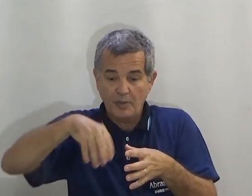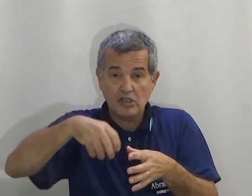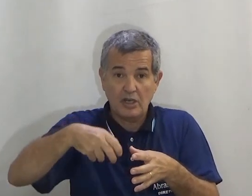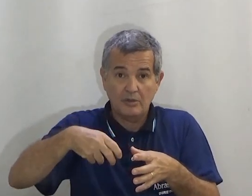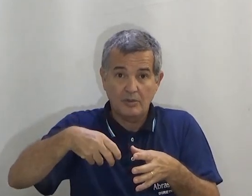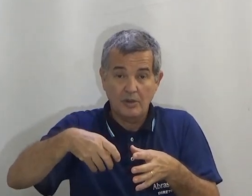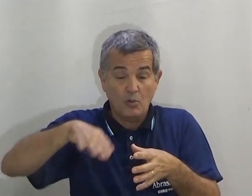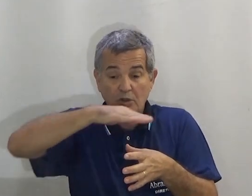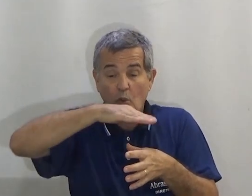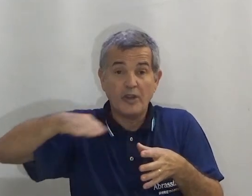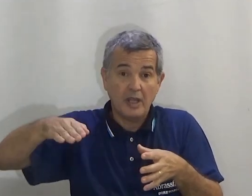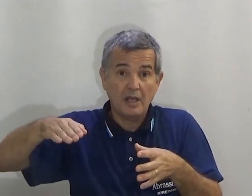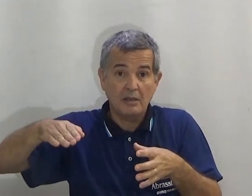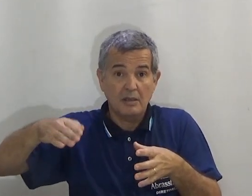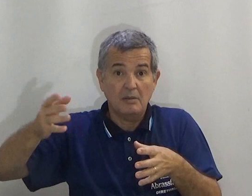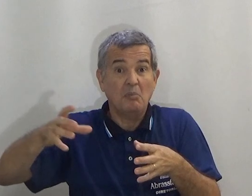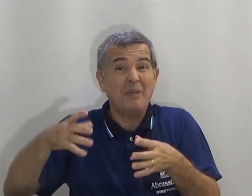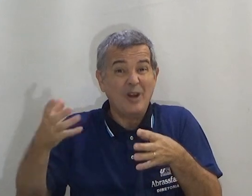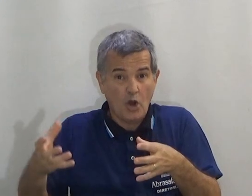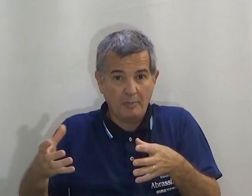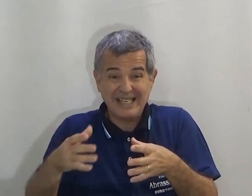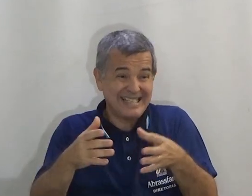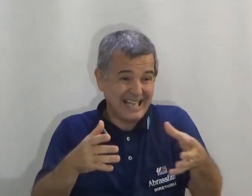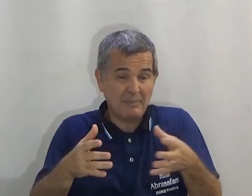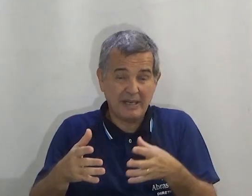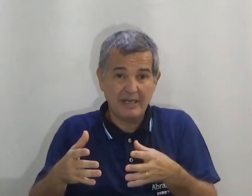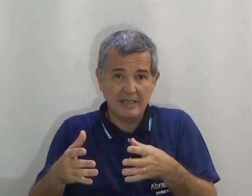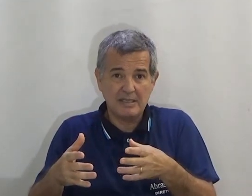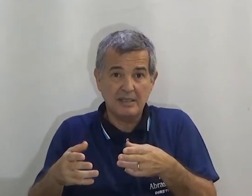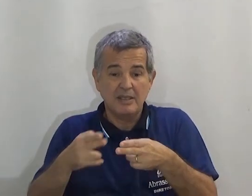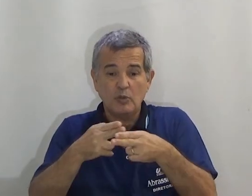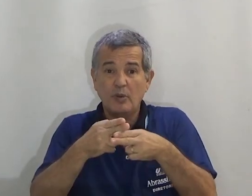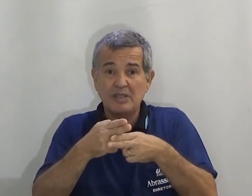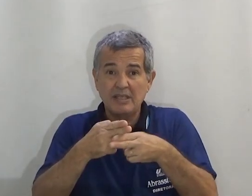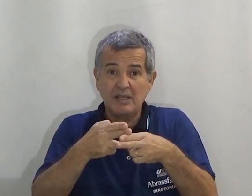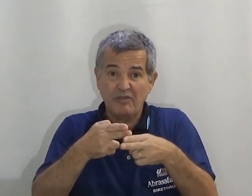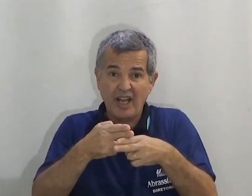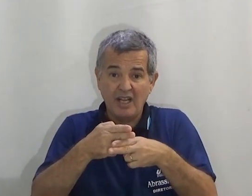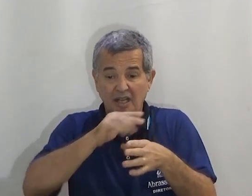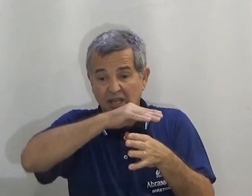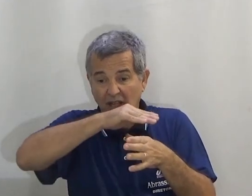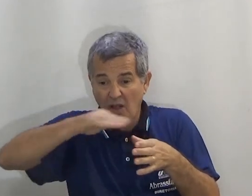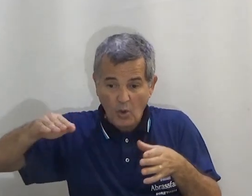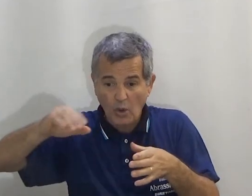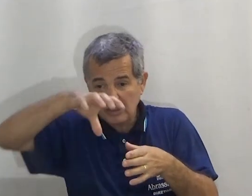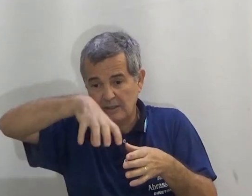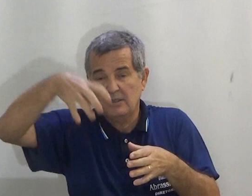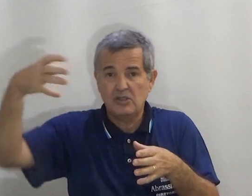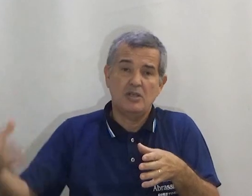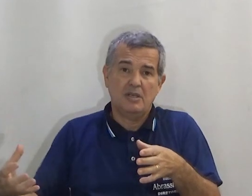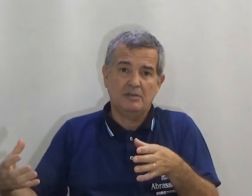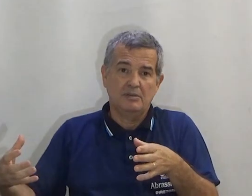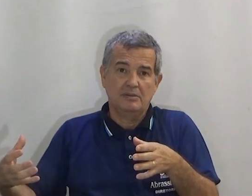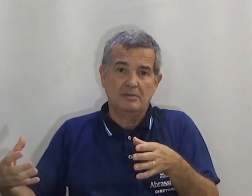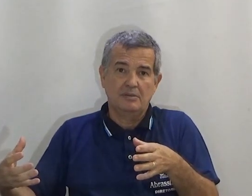Estou mexendo. Quando eu cortei. Melhor. Para ensinar para a criança. Eu posso estar dizendo. Faca. Corta.